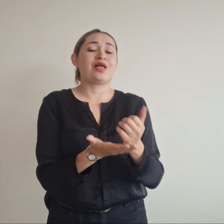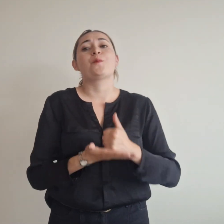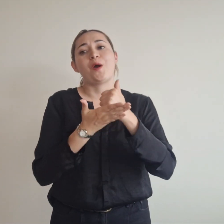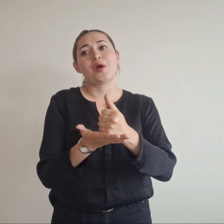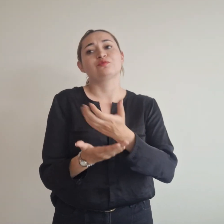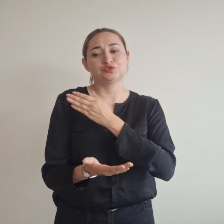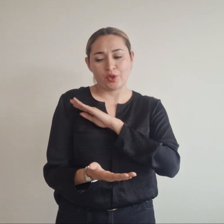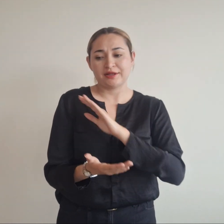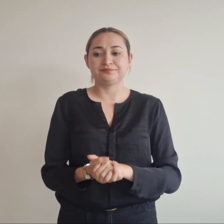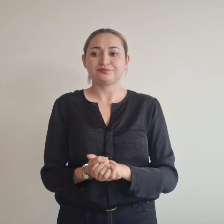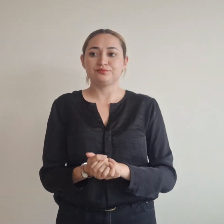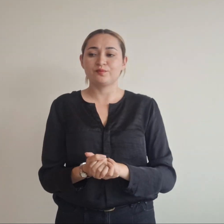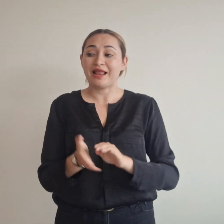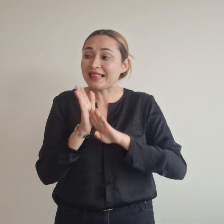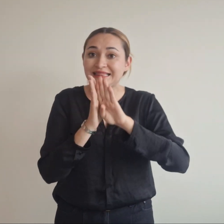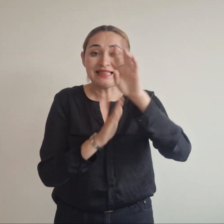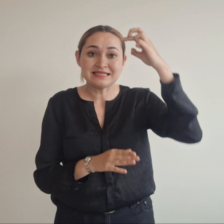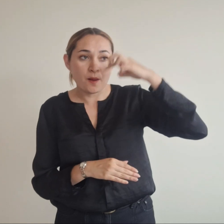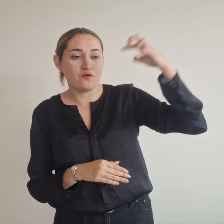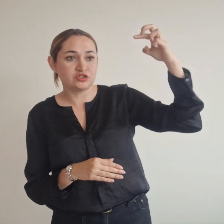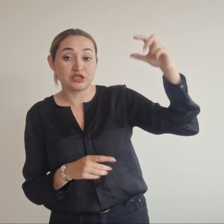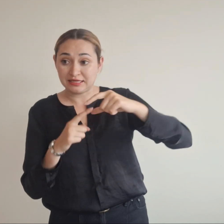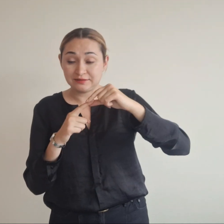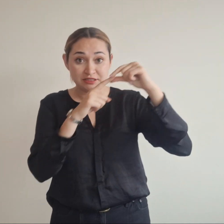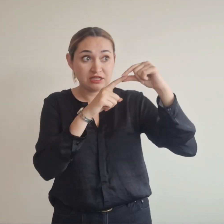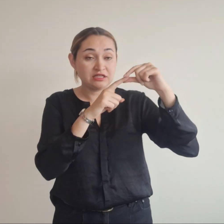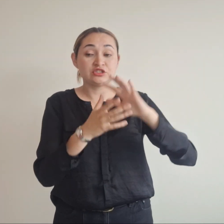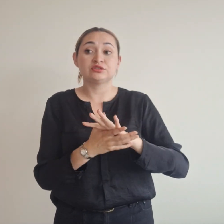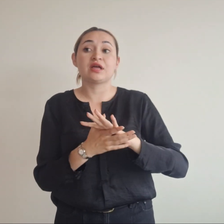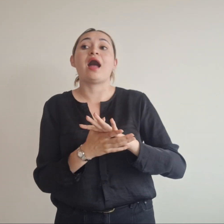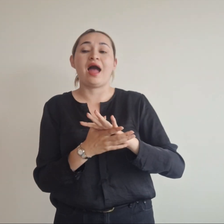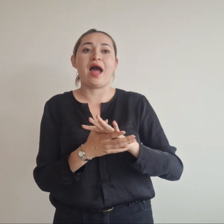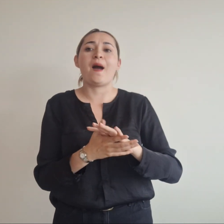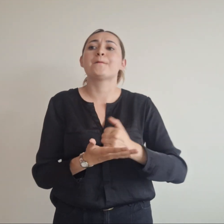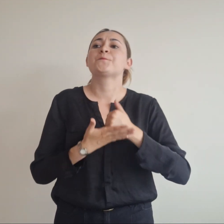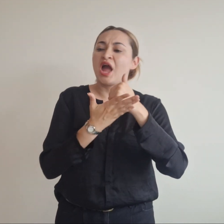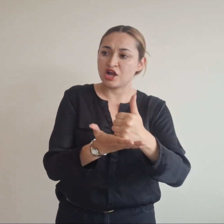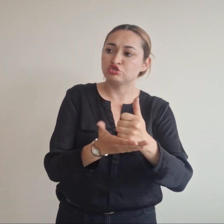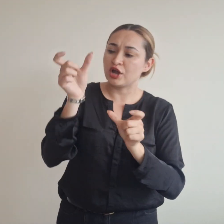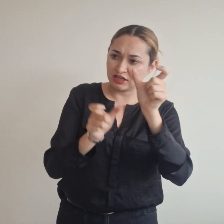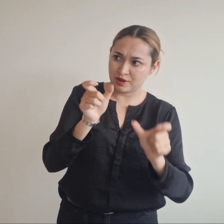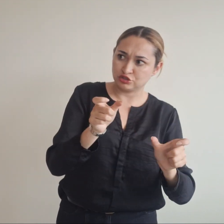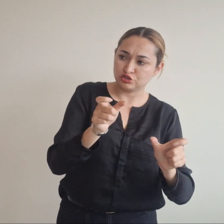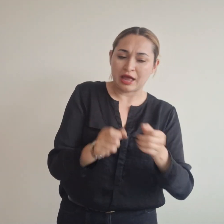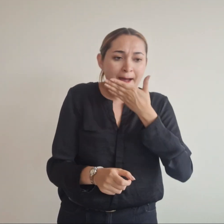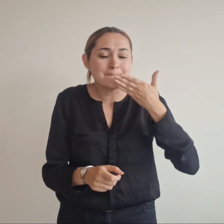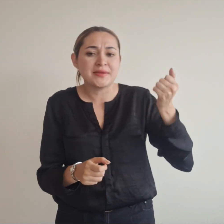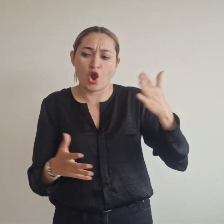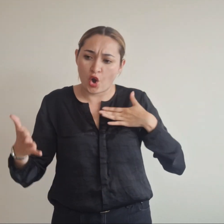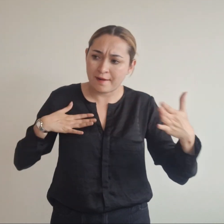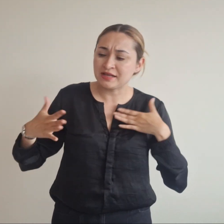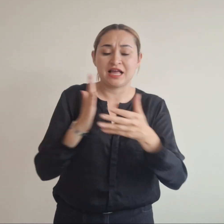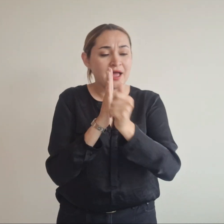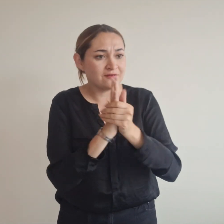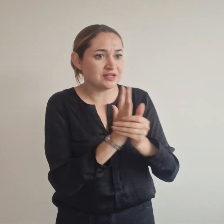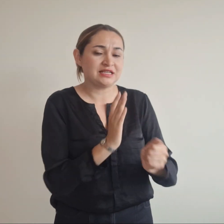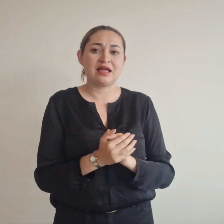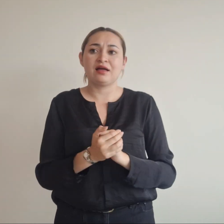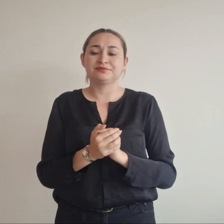Desarrollo profesional. Las maestrías y especializaciones permiten a los beneficiarios mejorar sus competencias y habilidades, haciéndolos más